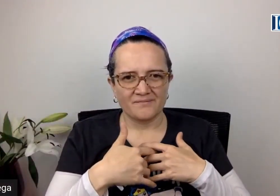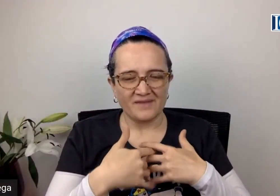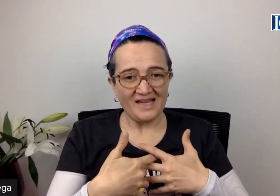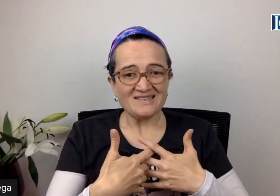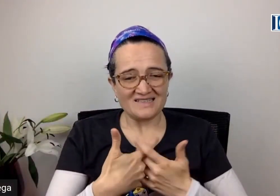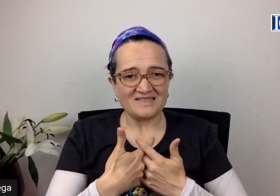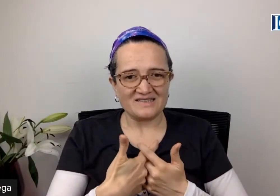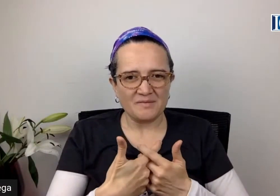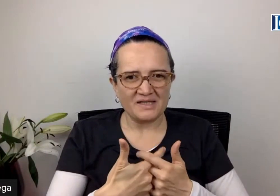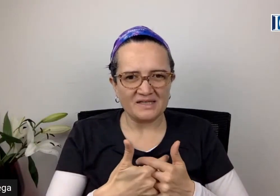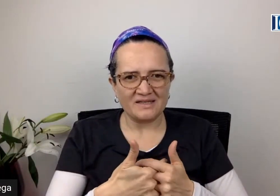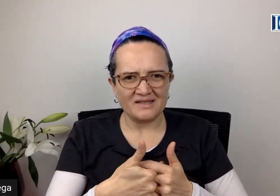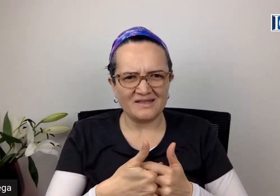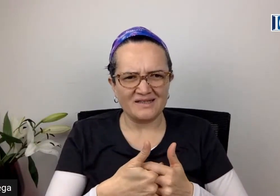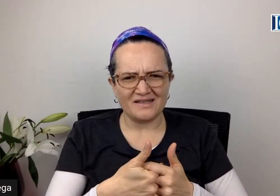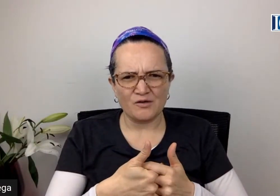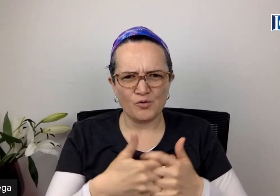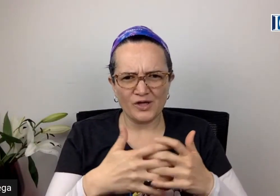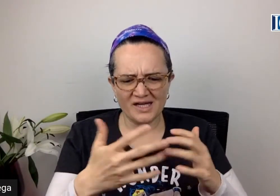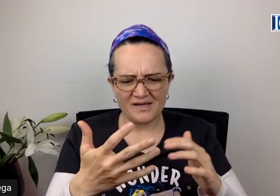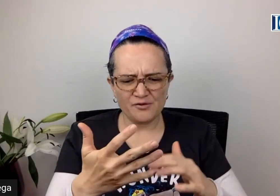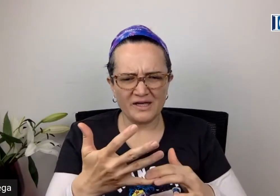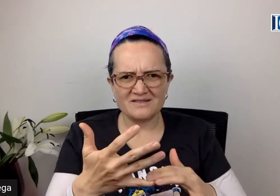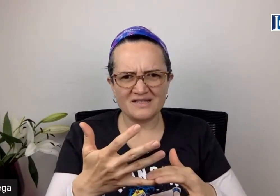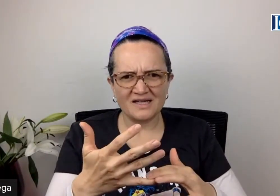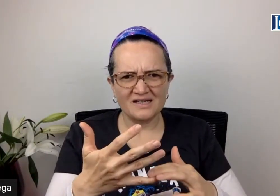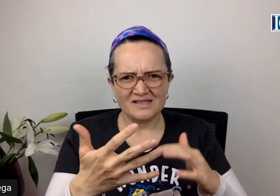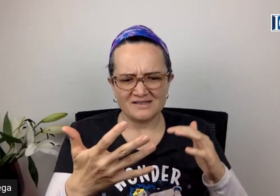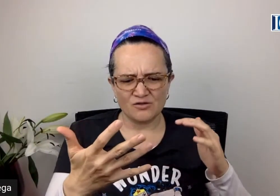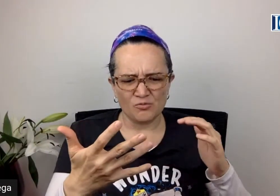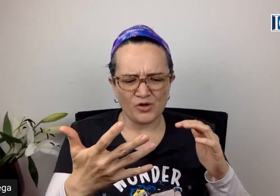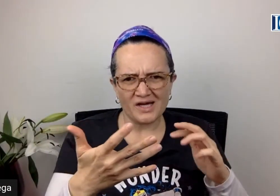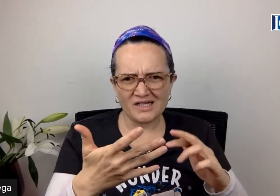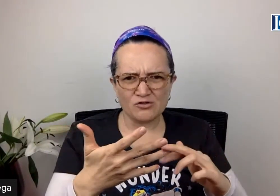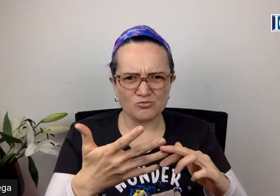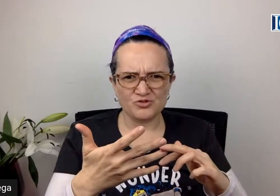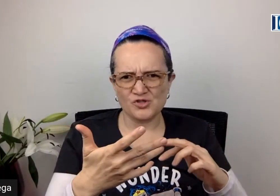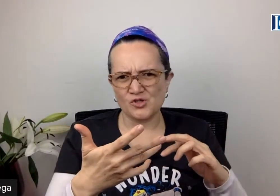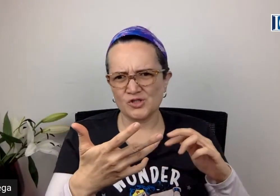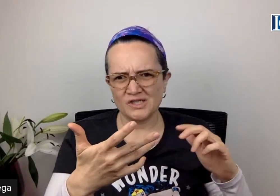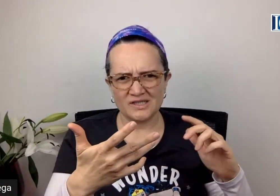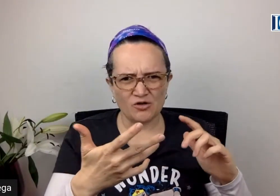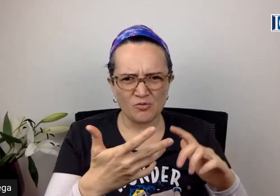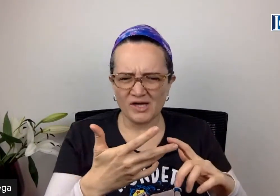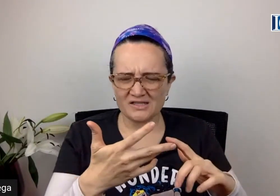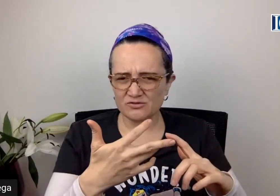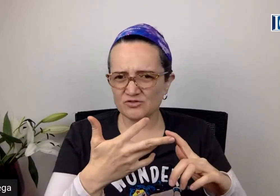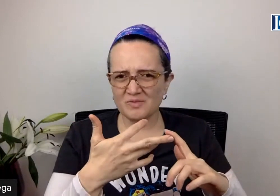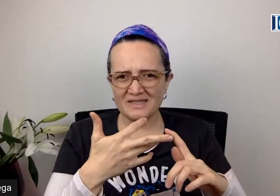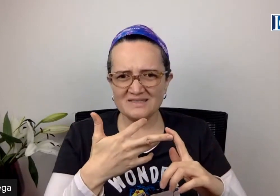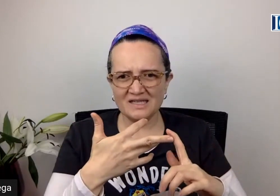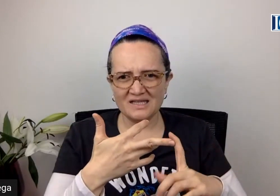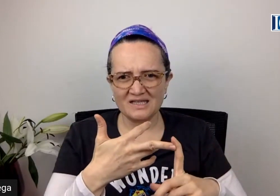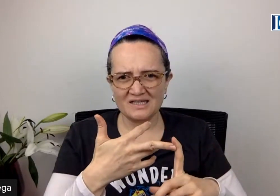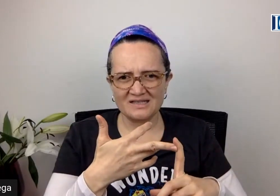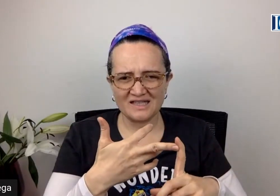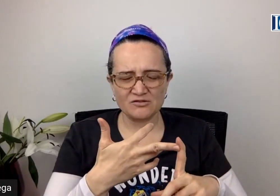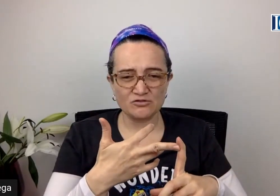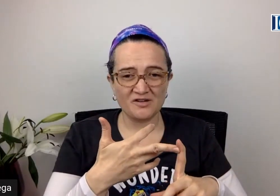Ese es el tema de cómo dejar la violencia, de cómo dejar la corrupción, de cómo dejar todos esos males que tanto nos